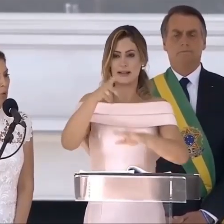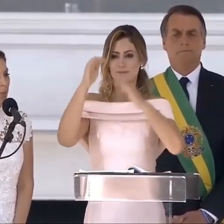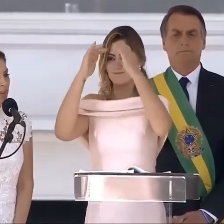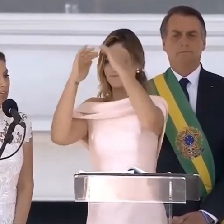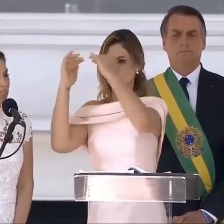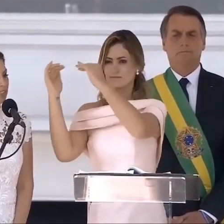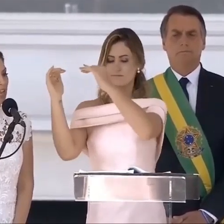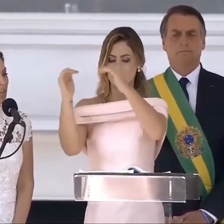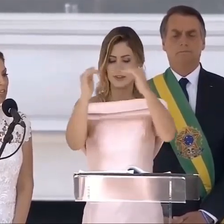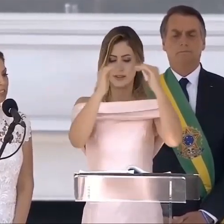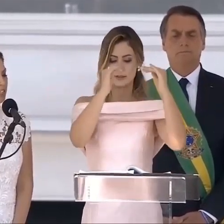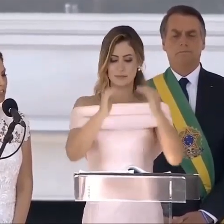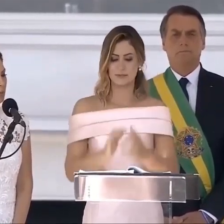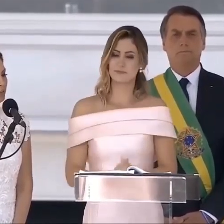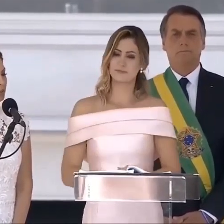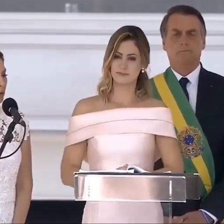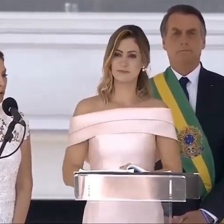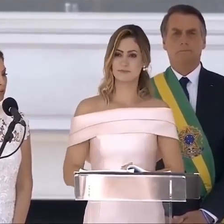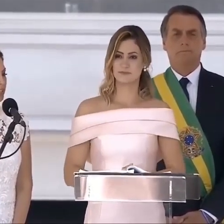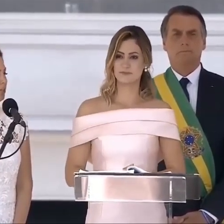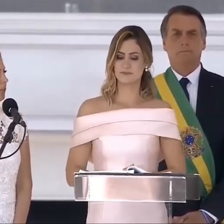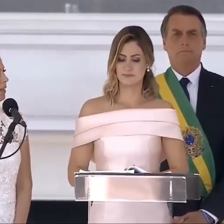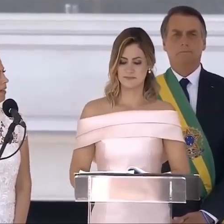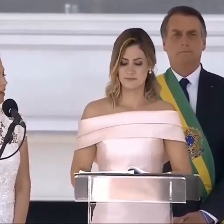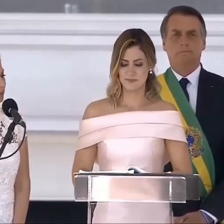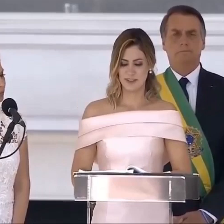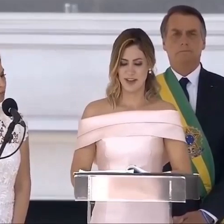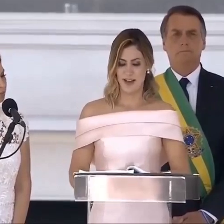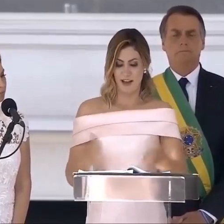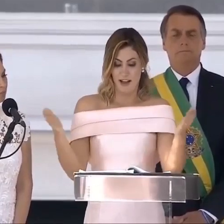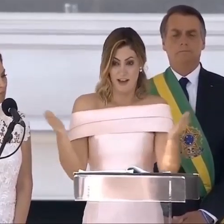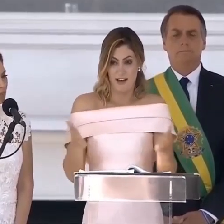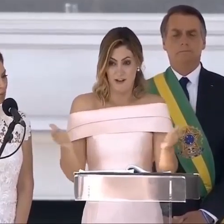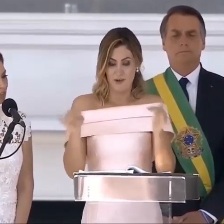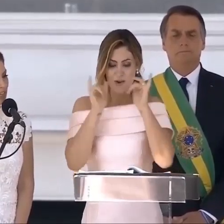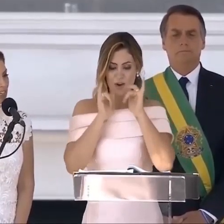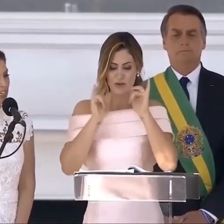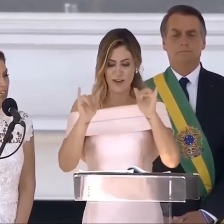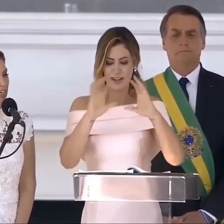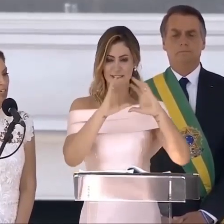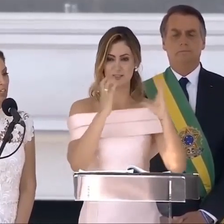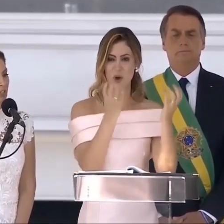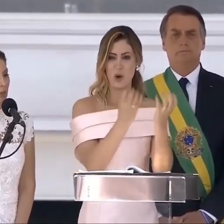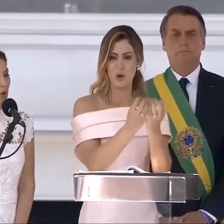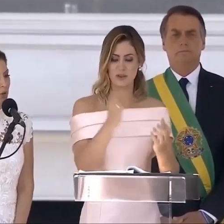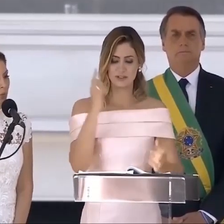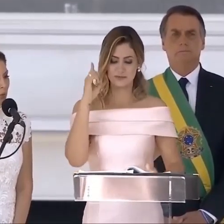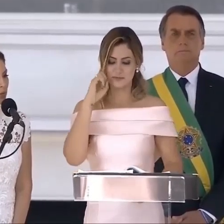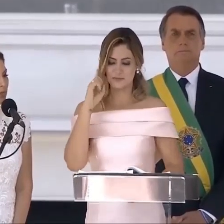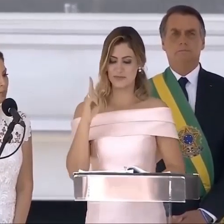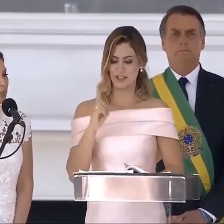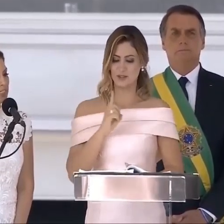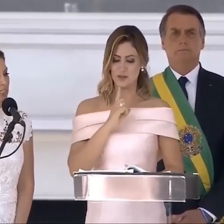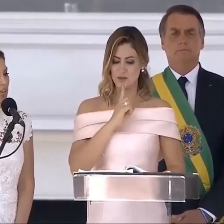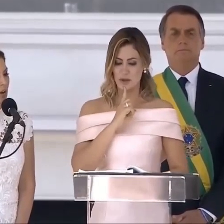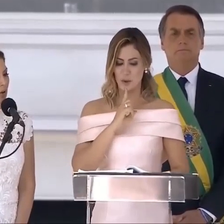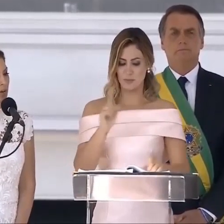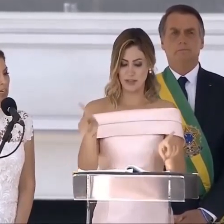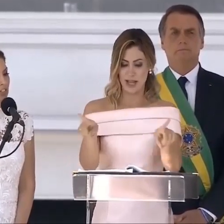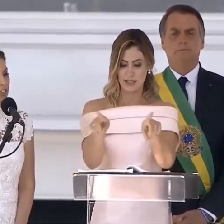país em que sejamos todos respeitados. Gostaria, de modo muito especial, de